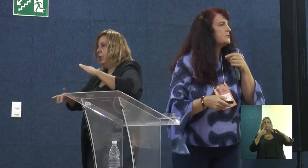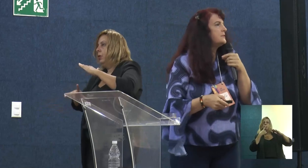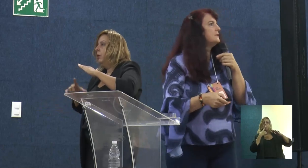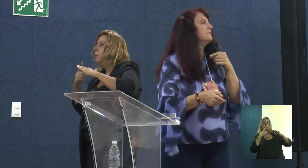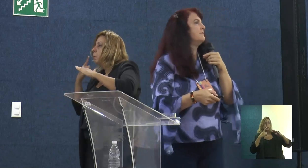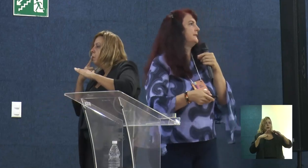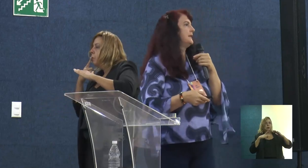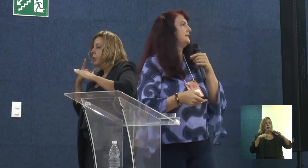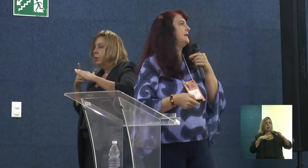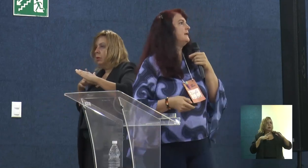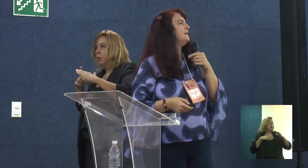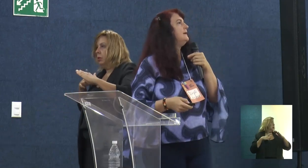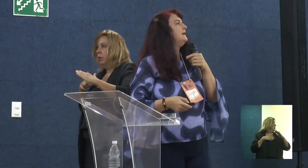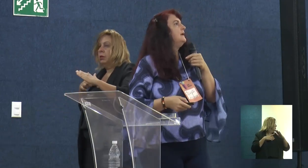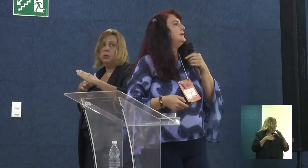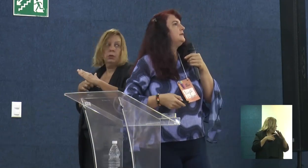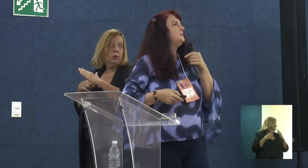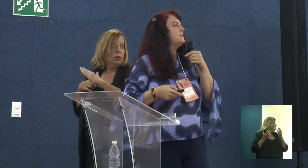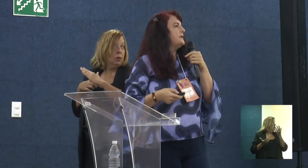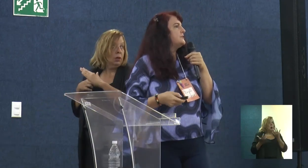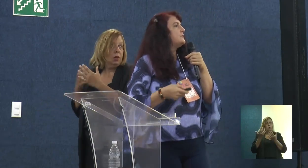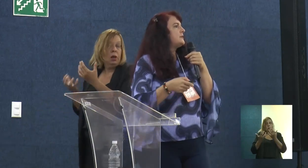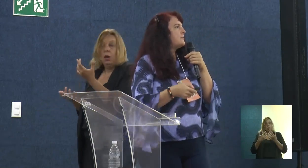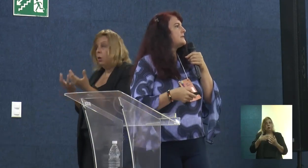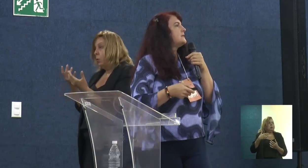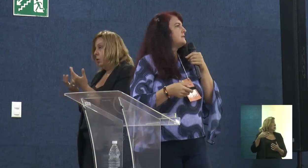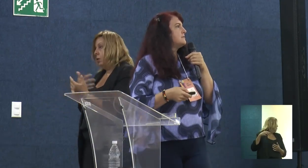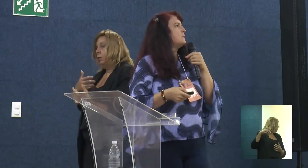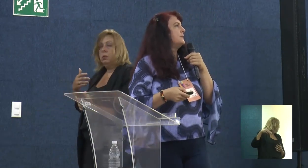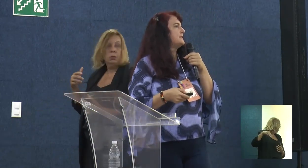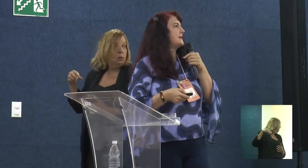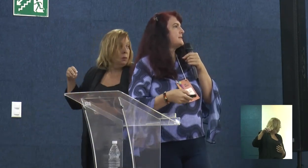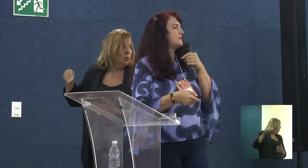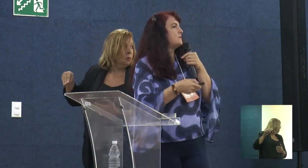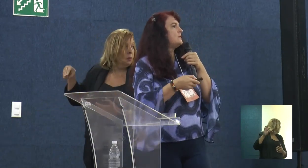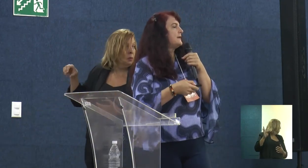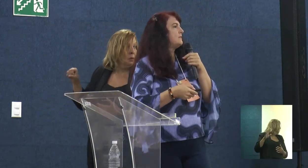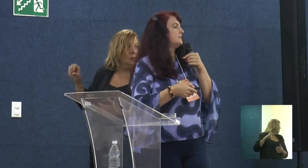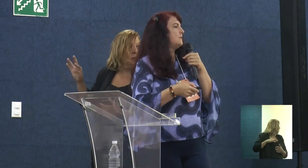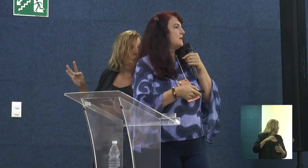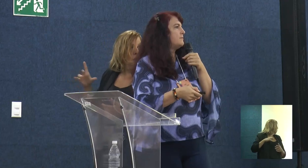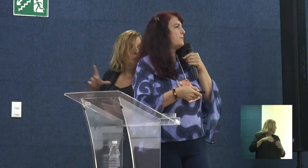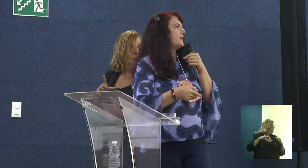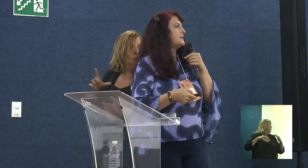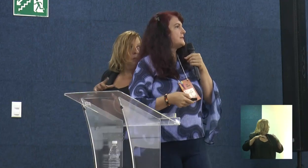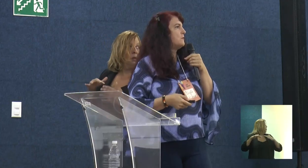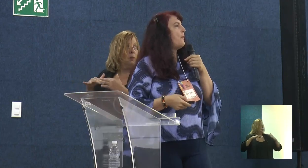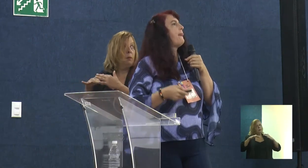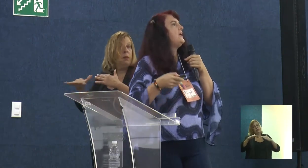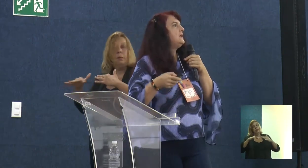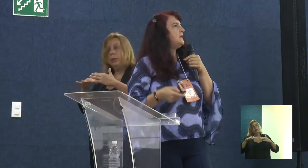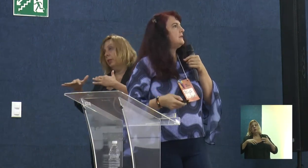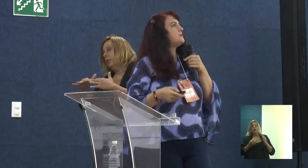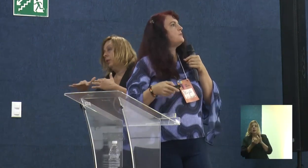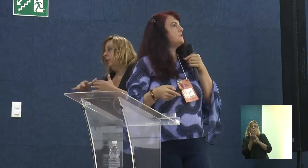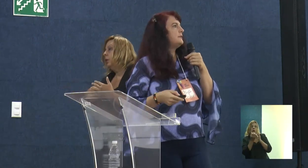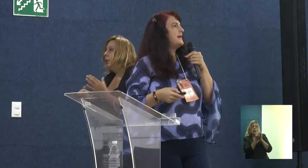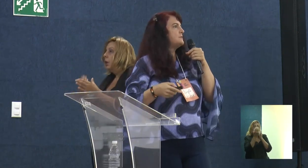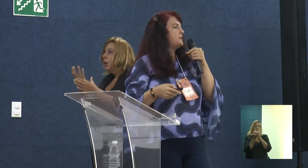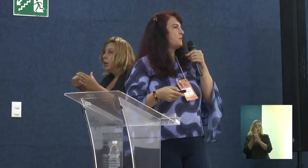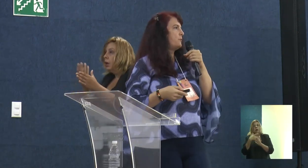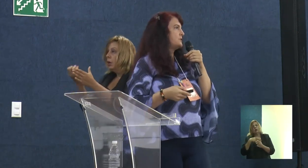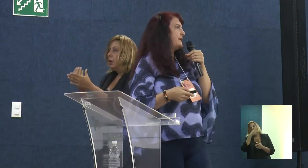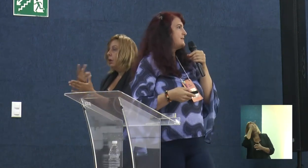tem a cozinha do MTD. Então, também, gente está fazendo essa mobilização com população, criando as